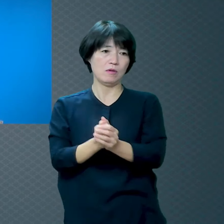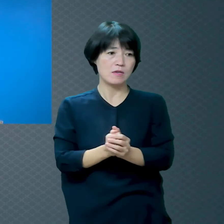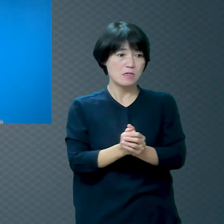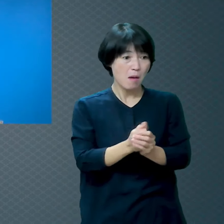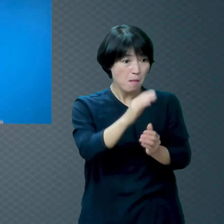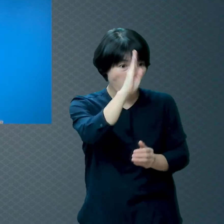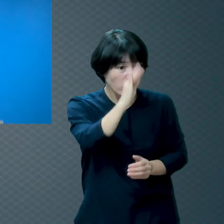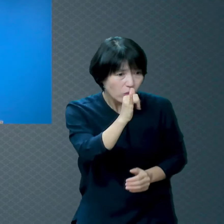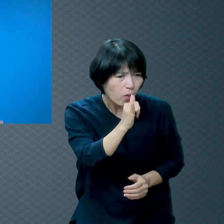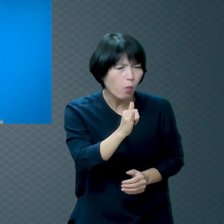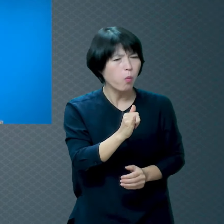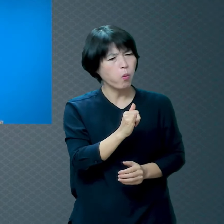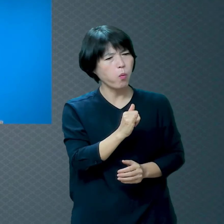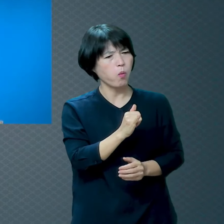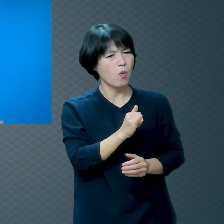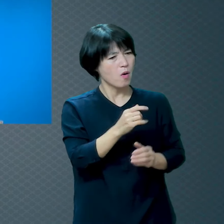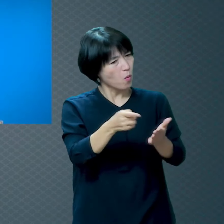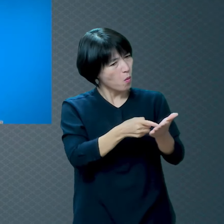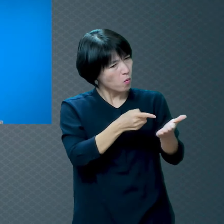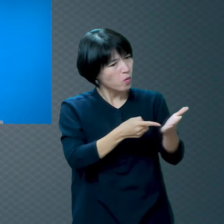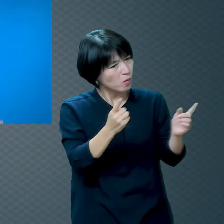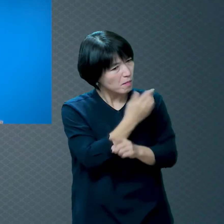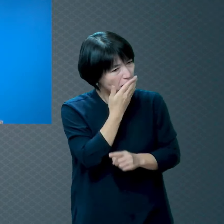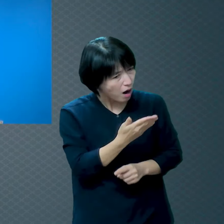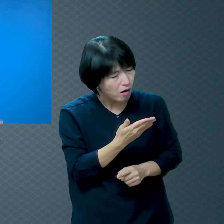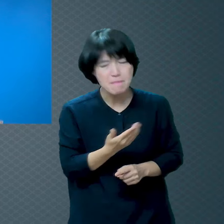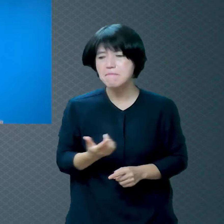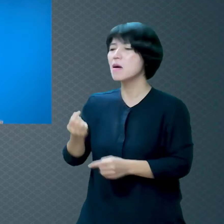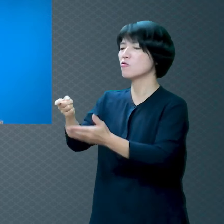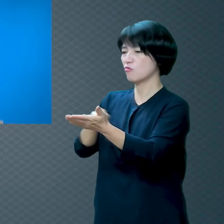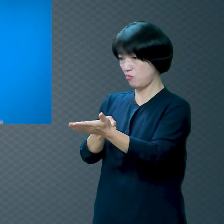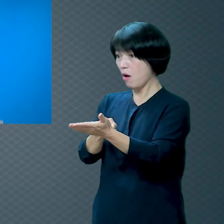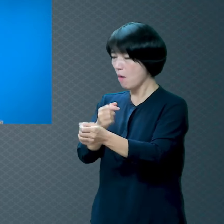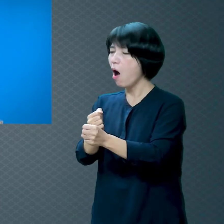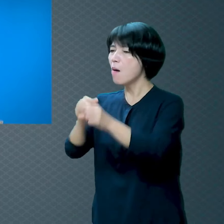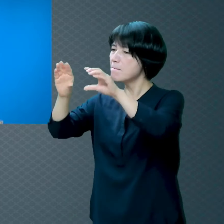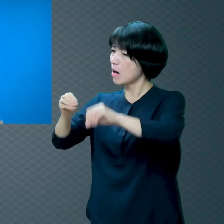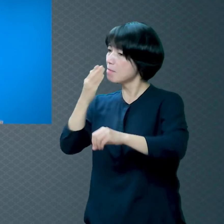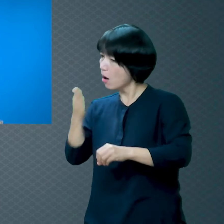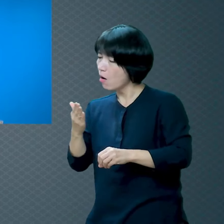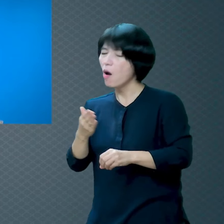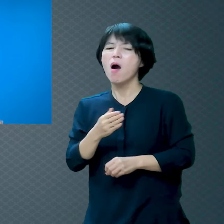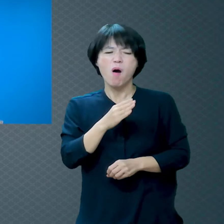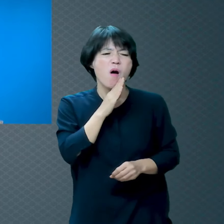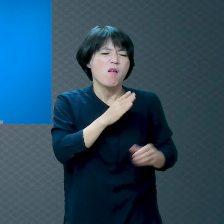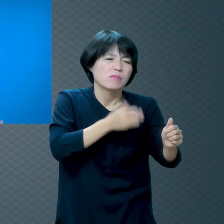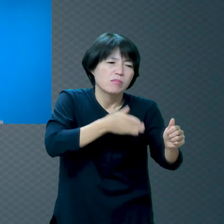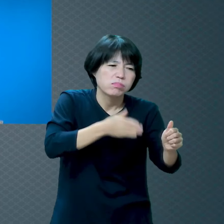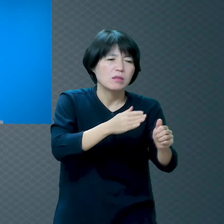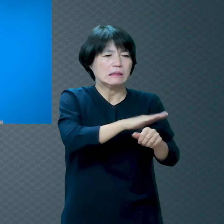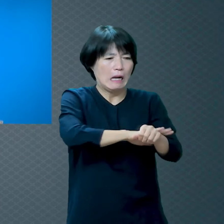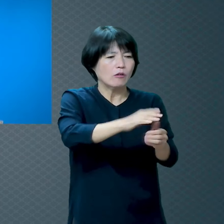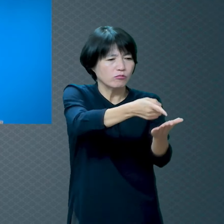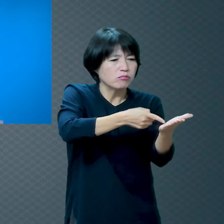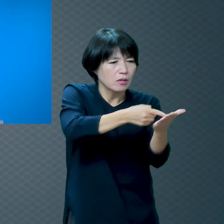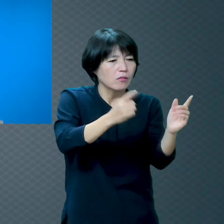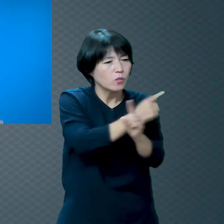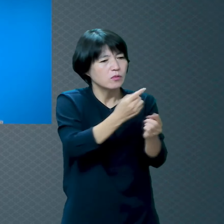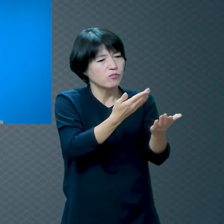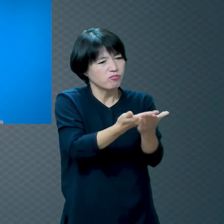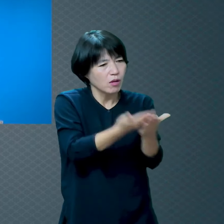잘 고쳐지겠습니까? 아 이거 빨리 수술하면 됩니다 그래요? 선생님 부탁합니다 그러잖아요